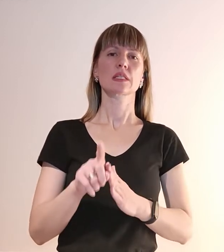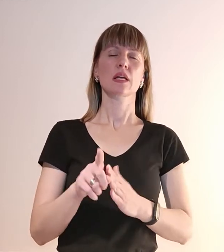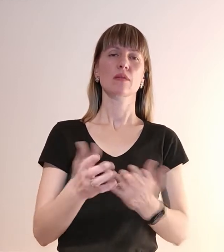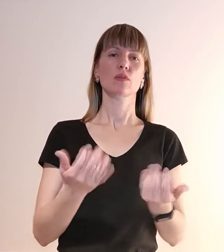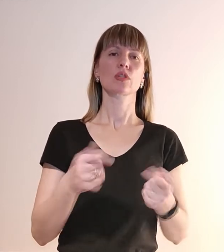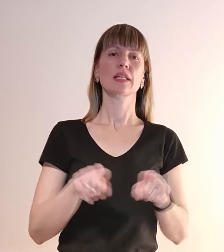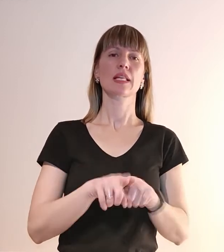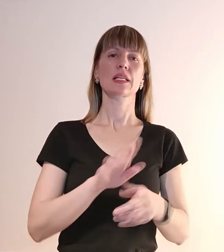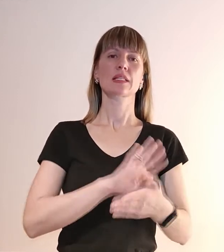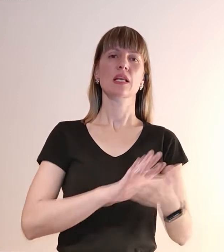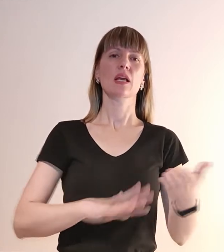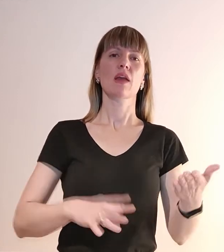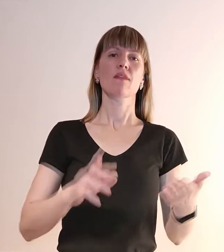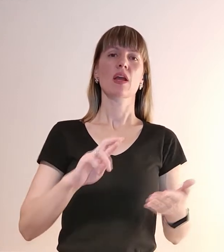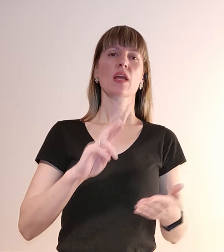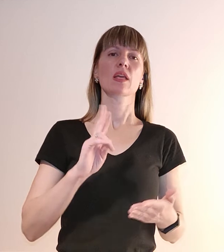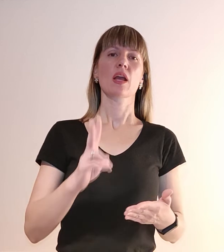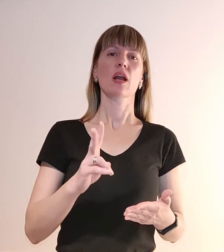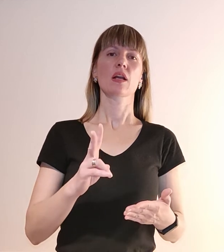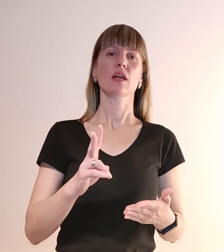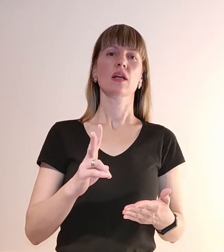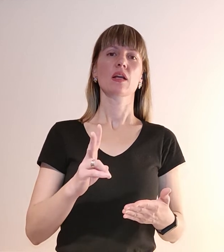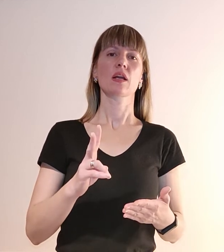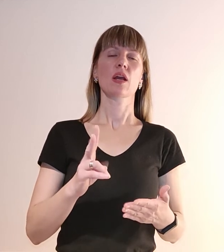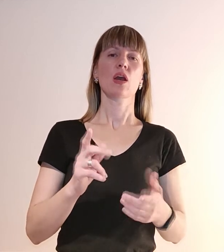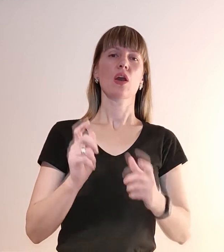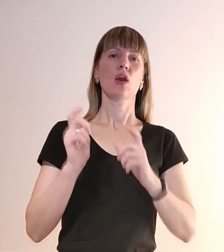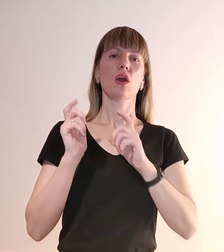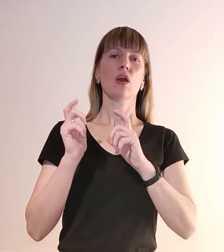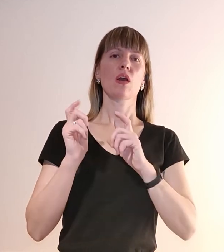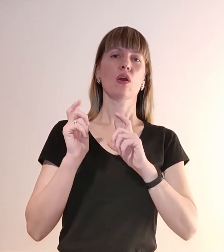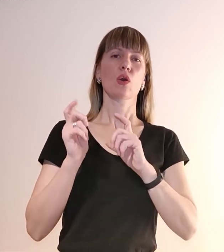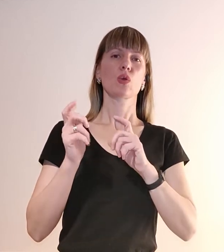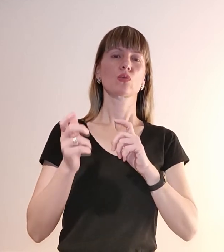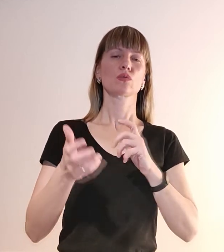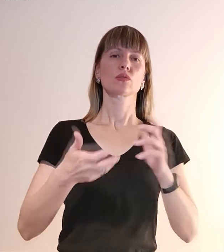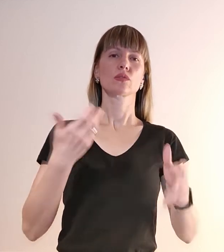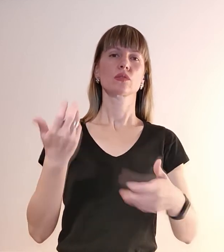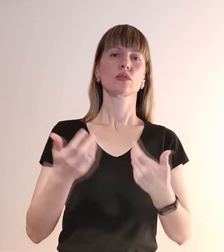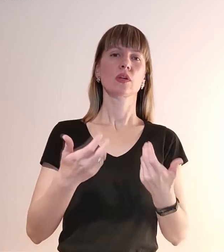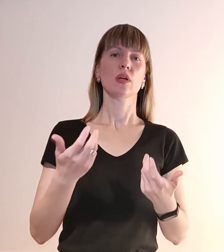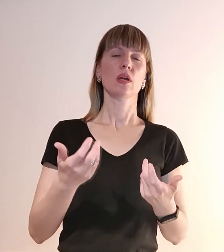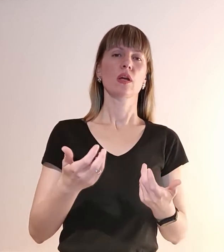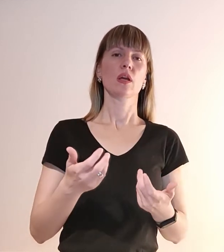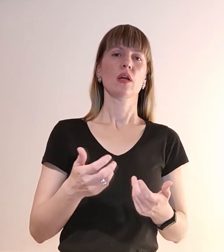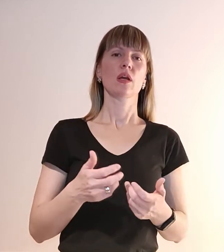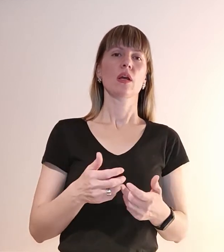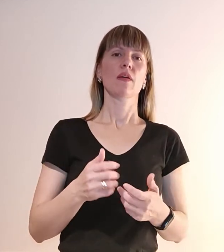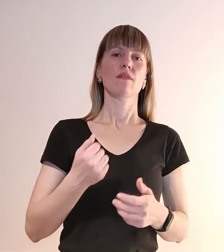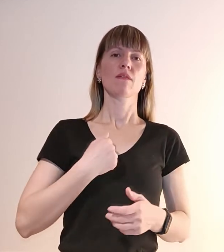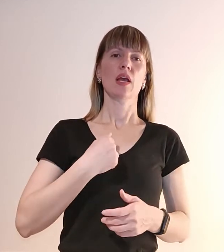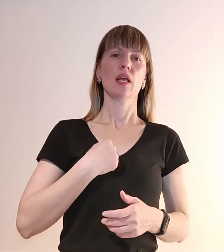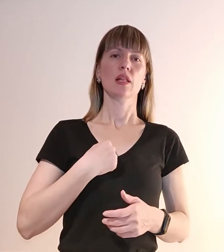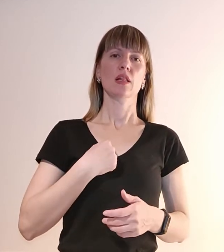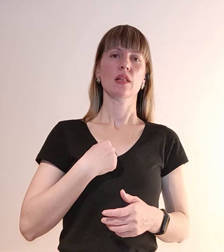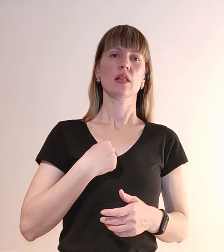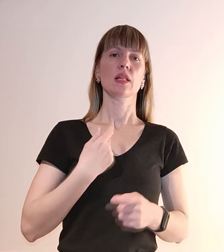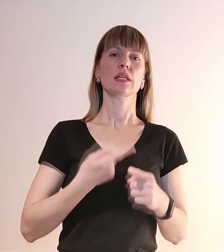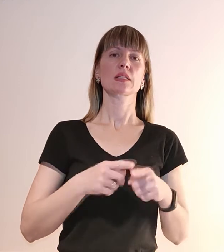запроси, як розвантажувальний жилет російською розгрузка воєнна. Це такий жилет